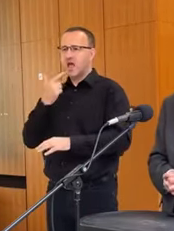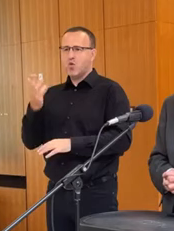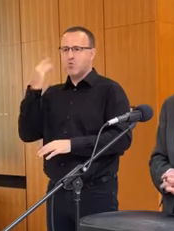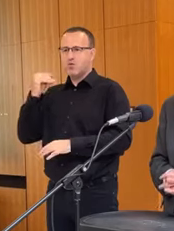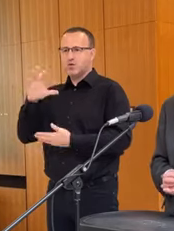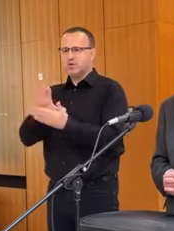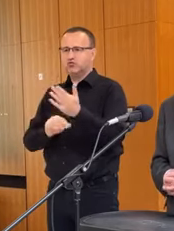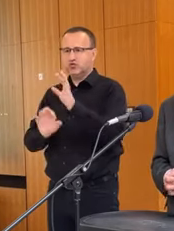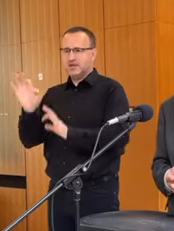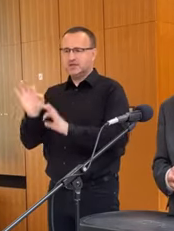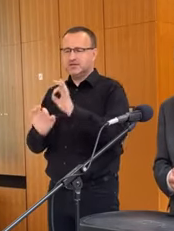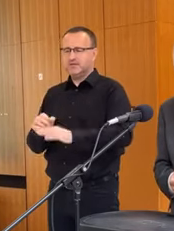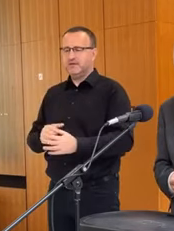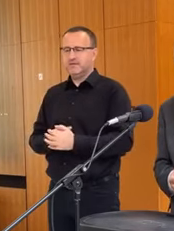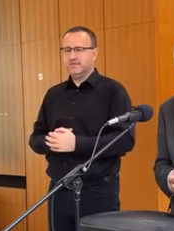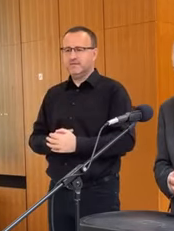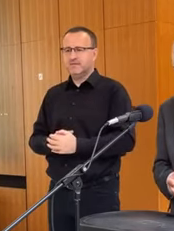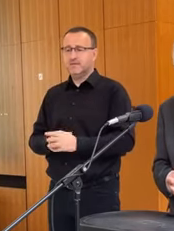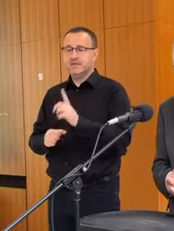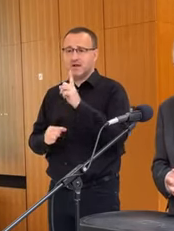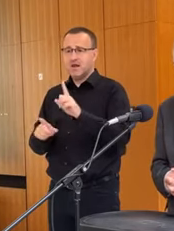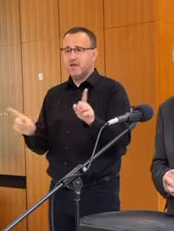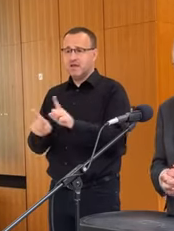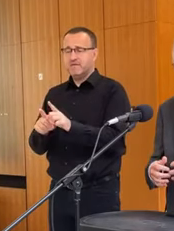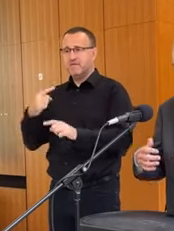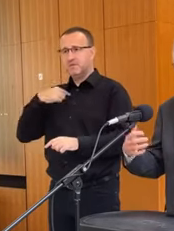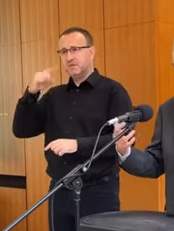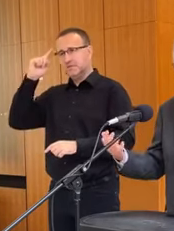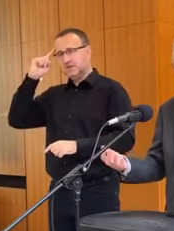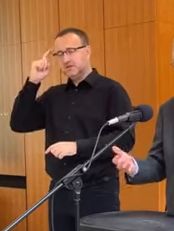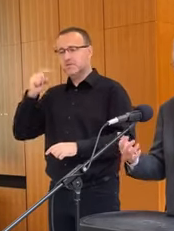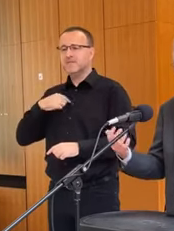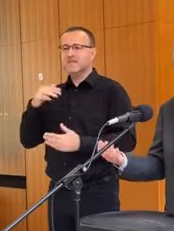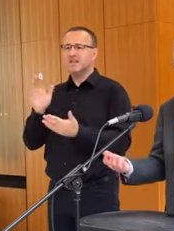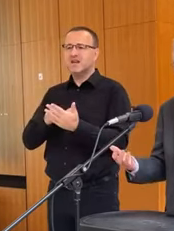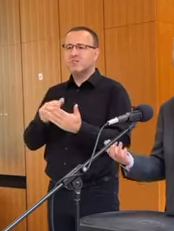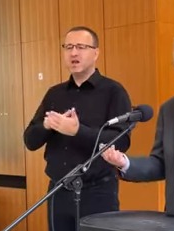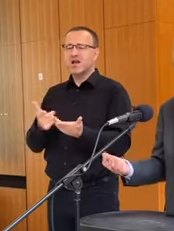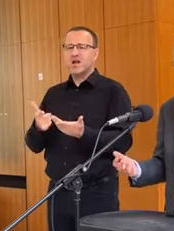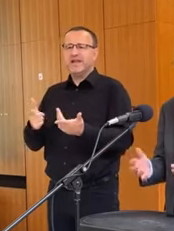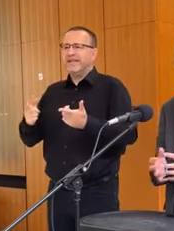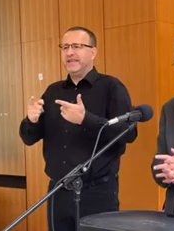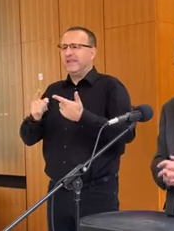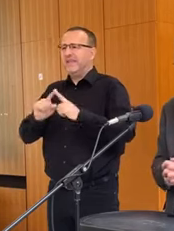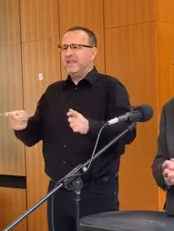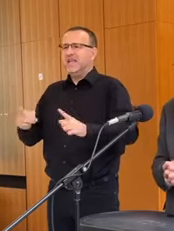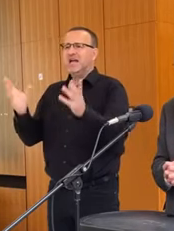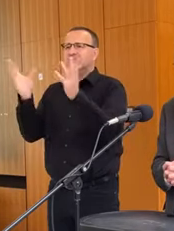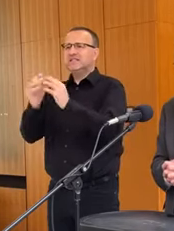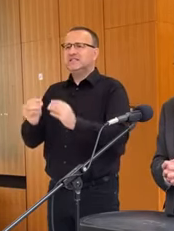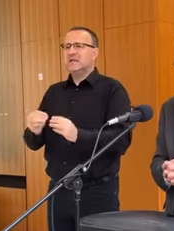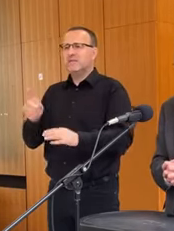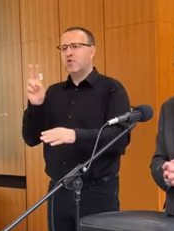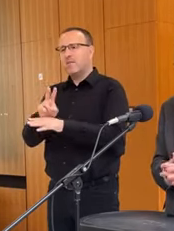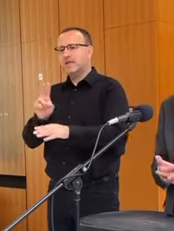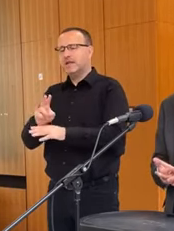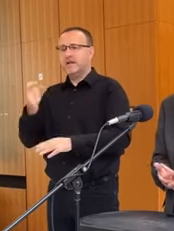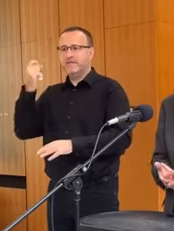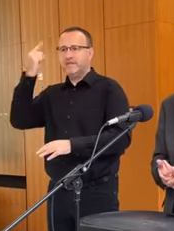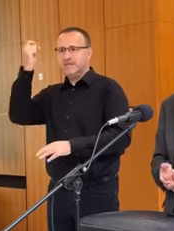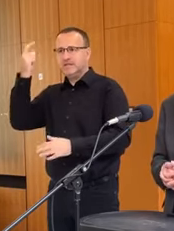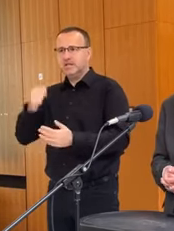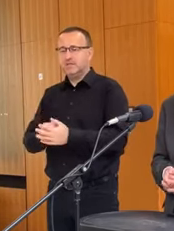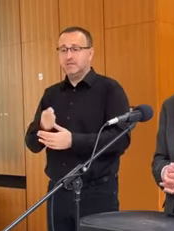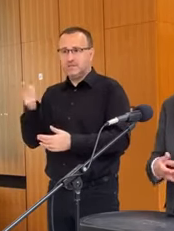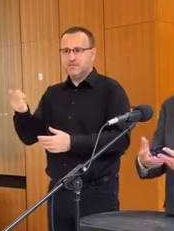od začiatku. Ale tiež si myslíme, že je treba nejaký systémový spôsob vymyslieť. A to